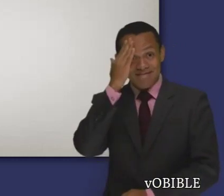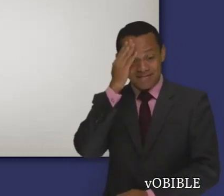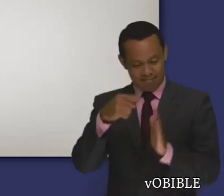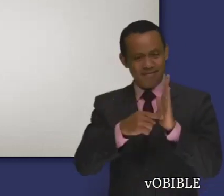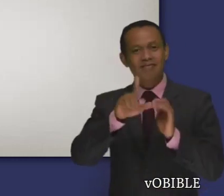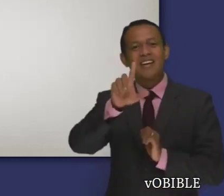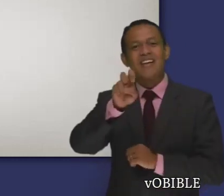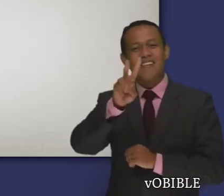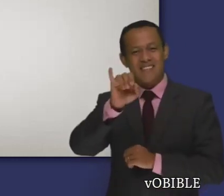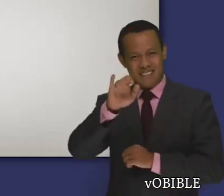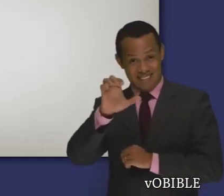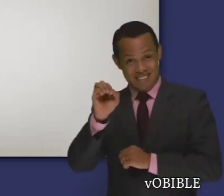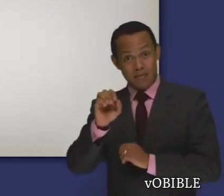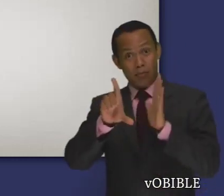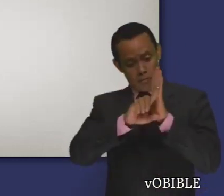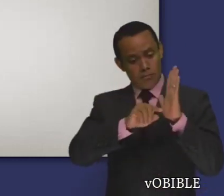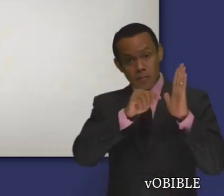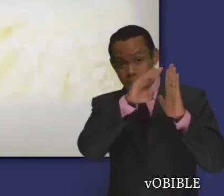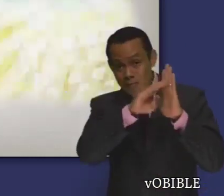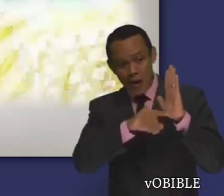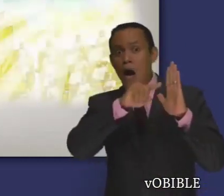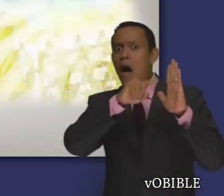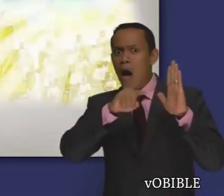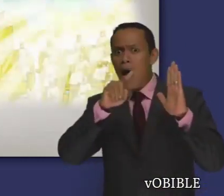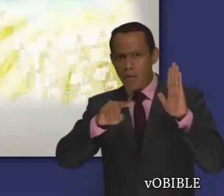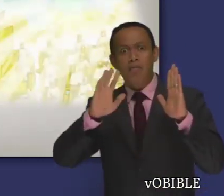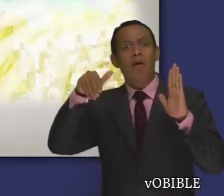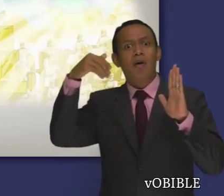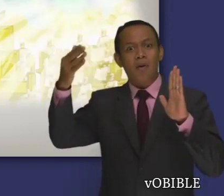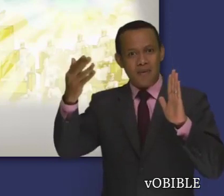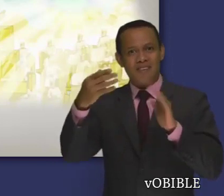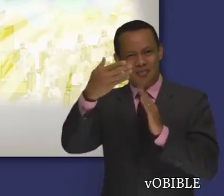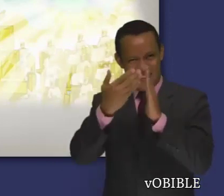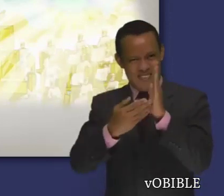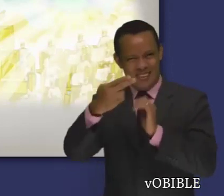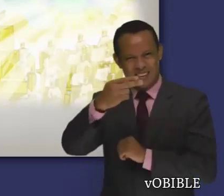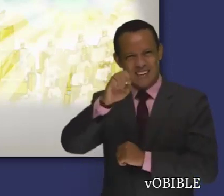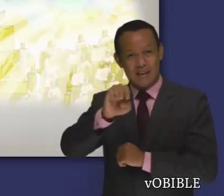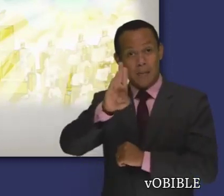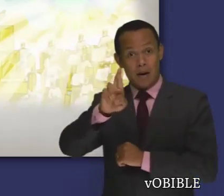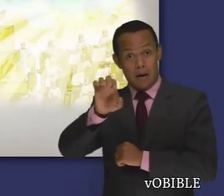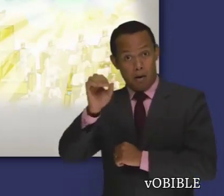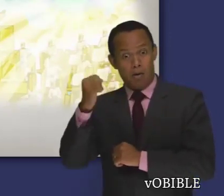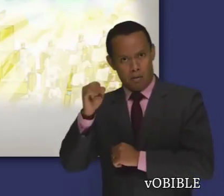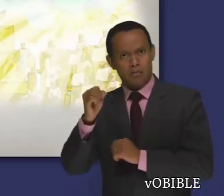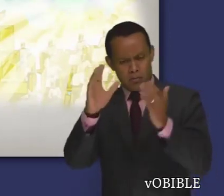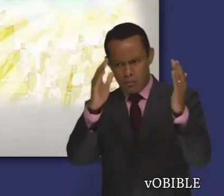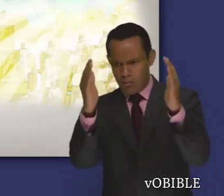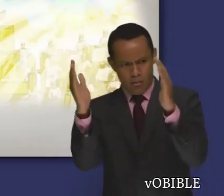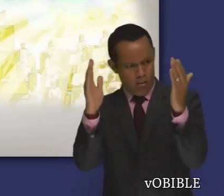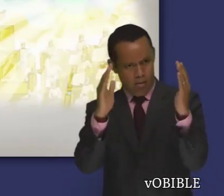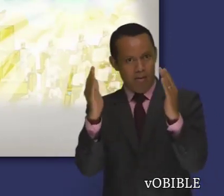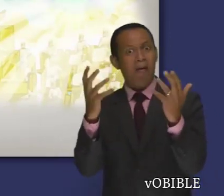¿Lo sabía? Algunas de las cosas que menciona el libro de Levítico fueron una sombra de las cosas buenas por